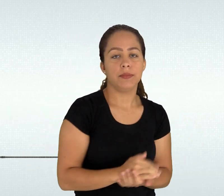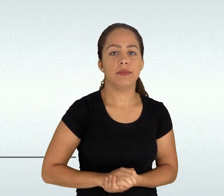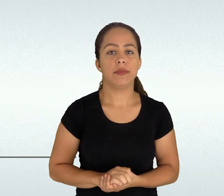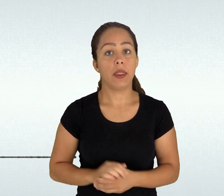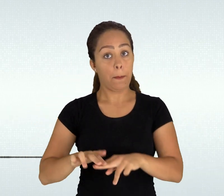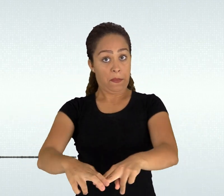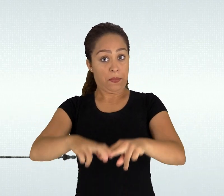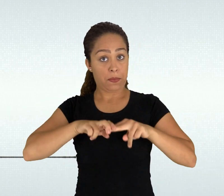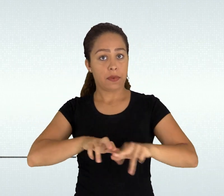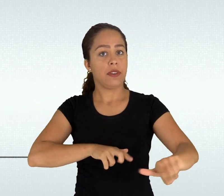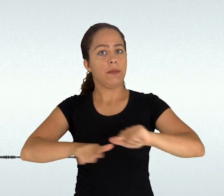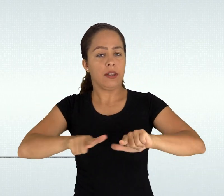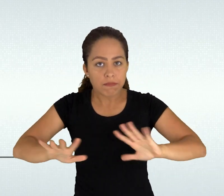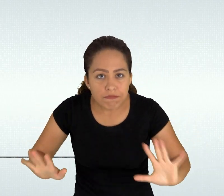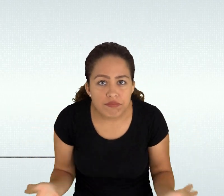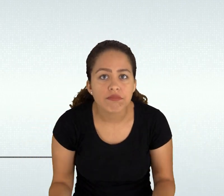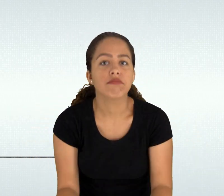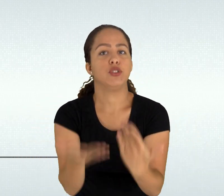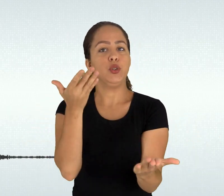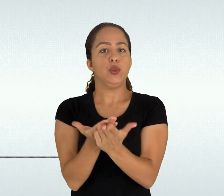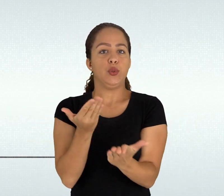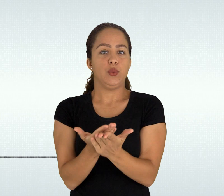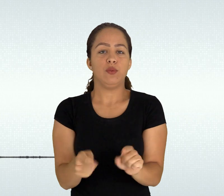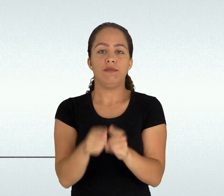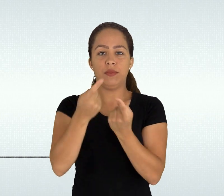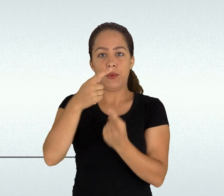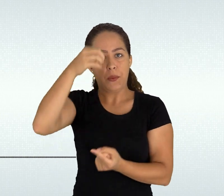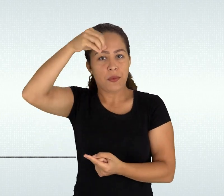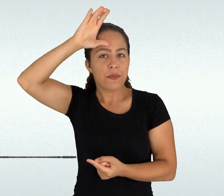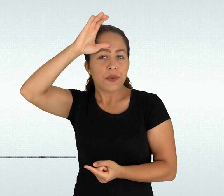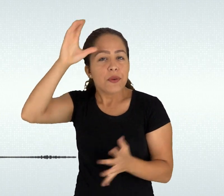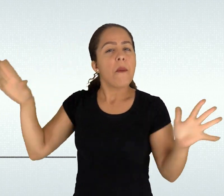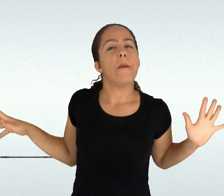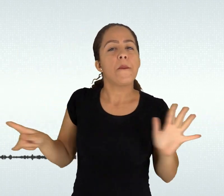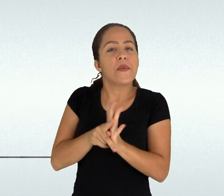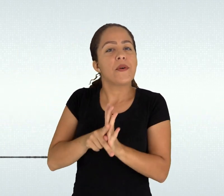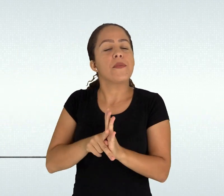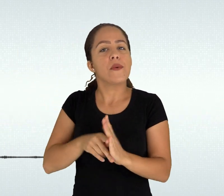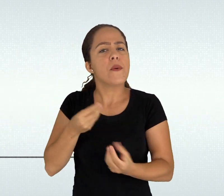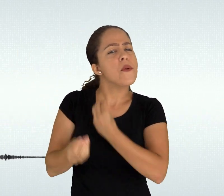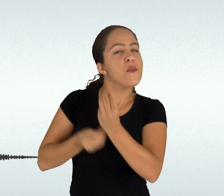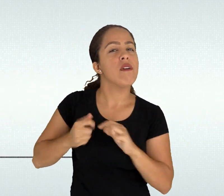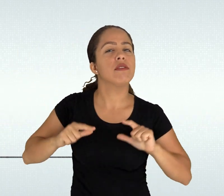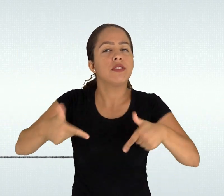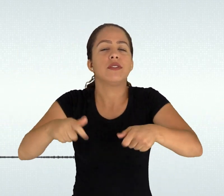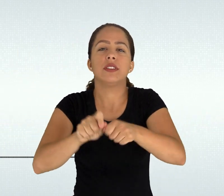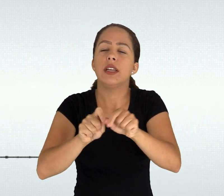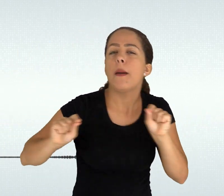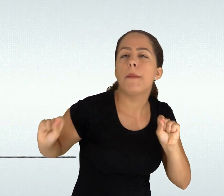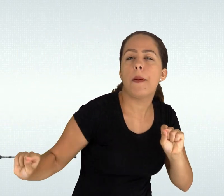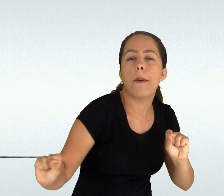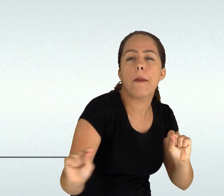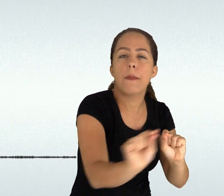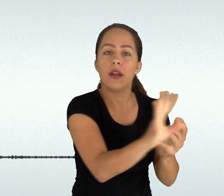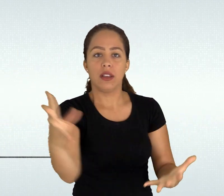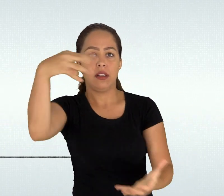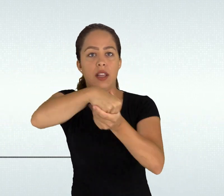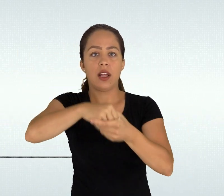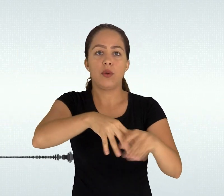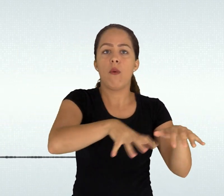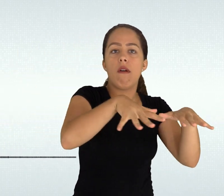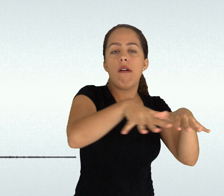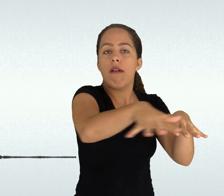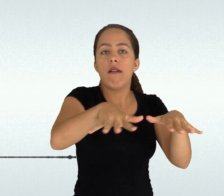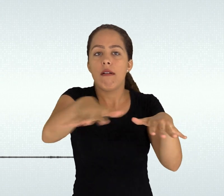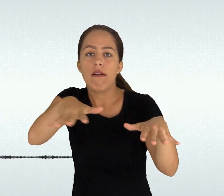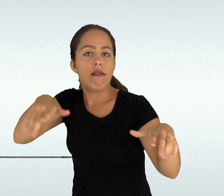natureza e a sociedade dessa forma o trabalho constitui-se também como força que impulsiona